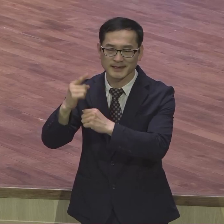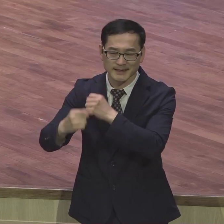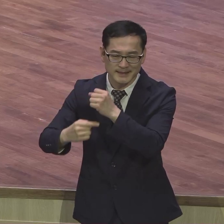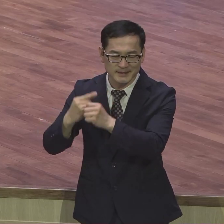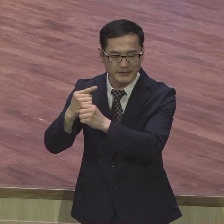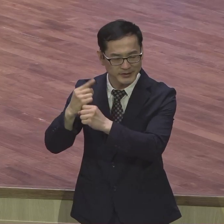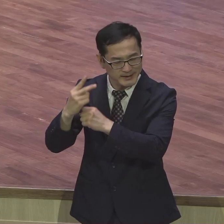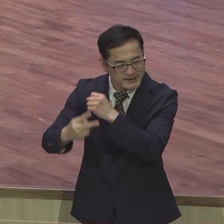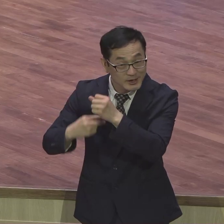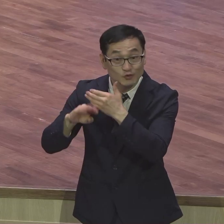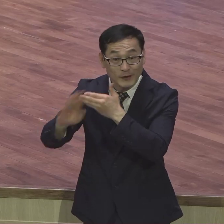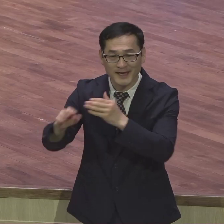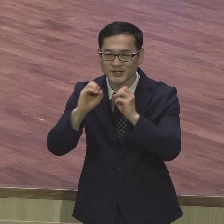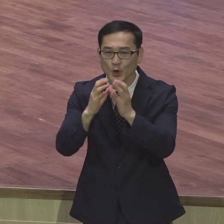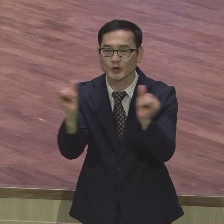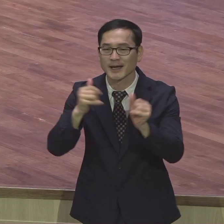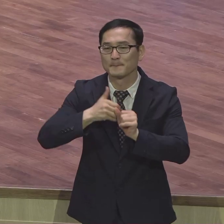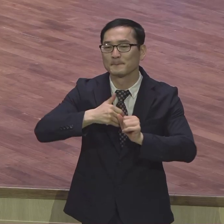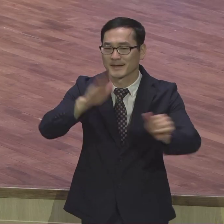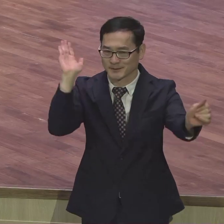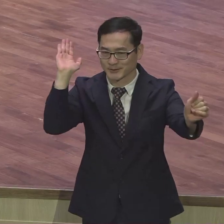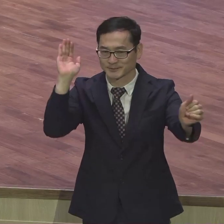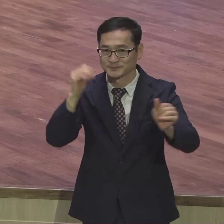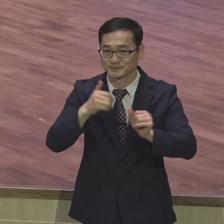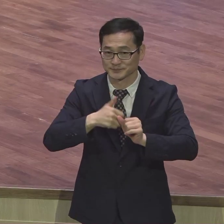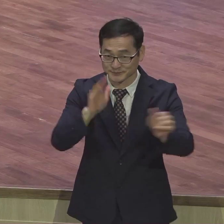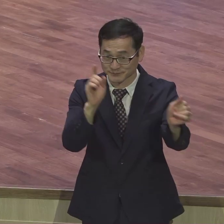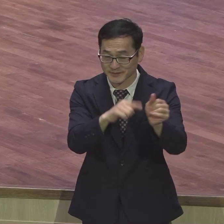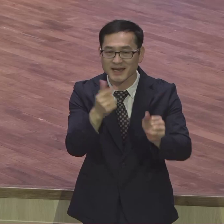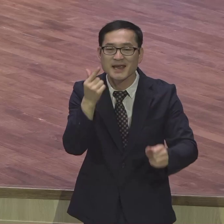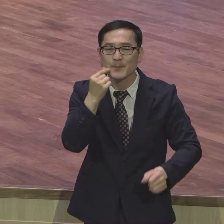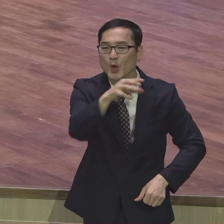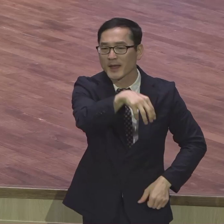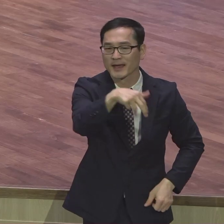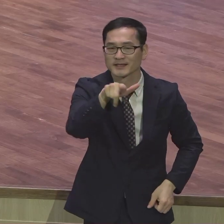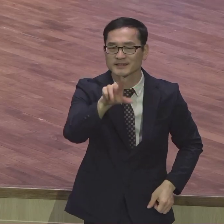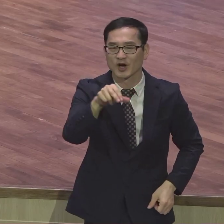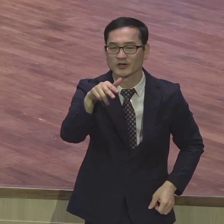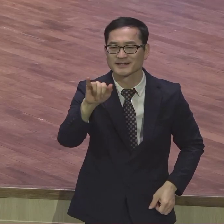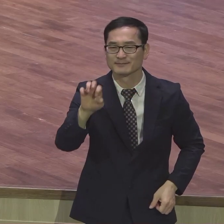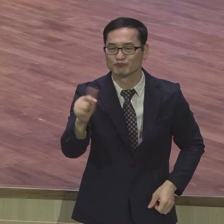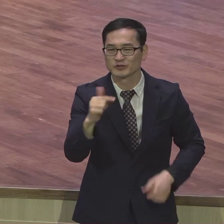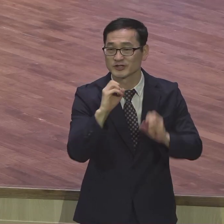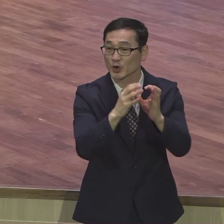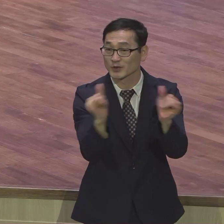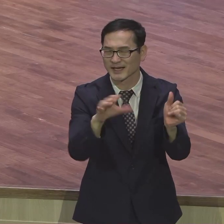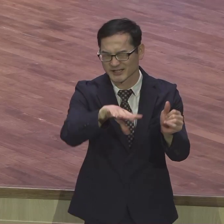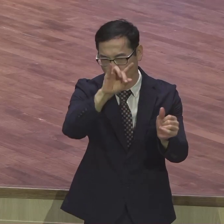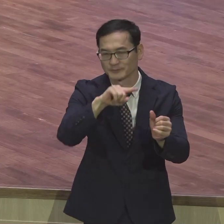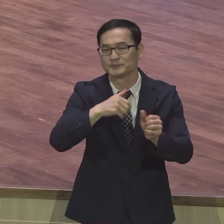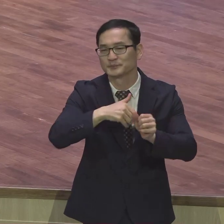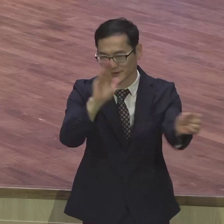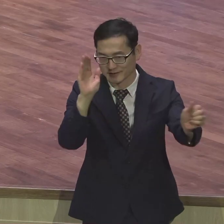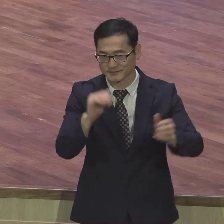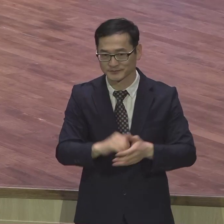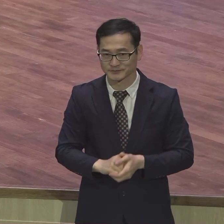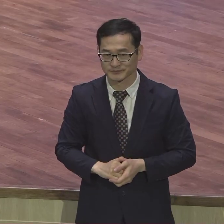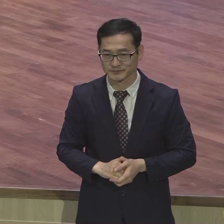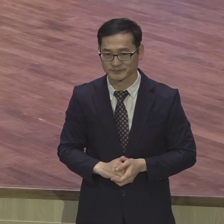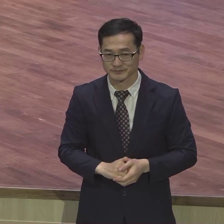파송하고 개척 1호가 일본에 파송한 정지 문 성교사 그 가족들은 우리에게 지금도 나오고 있으나마는